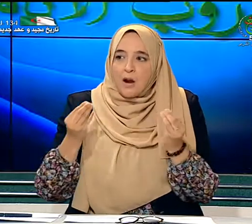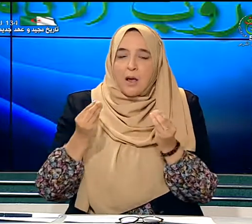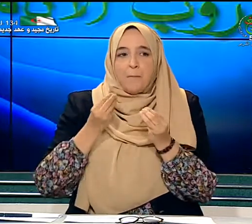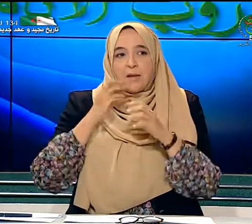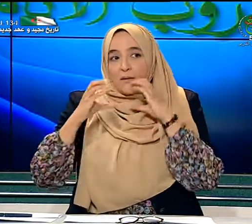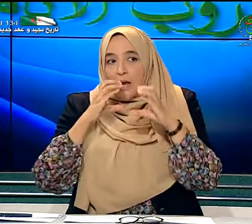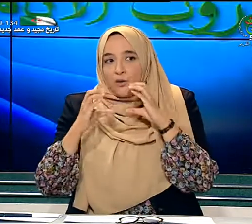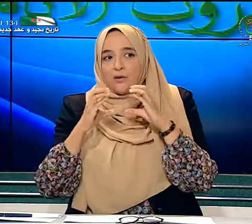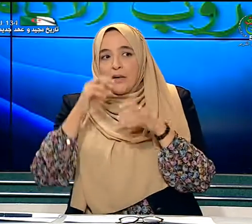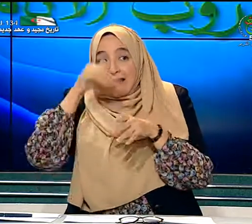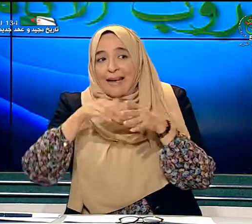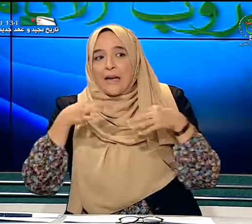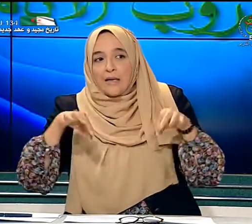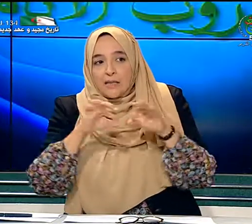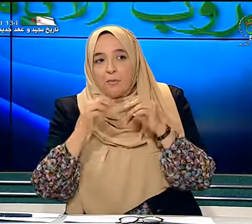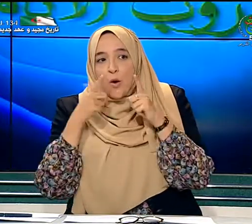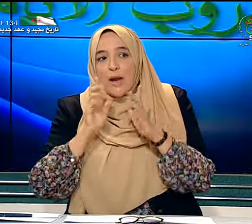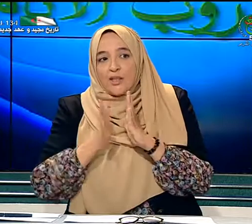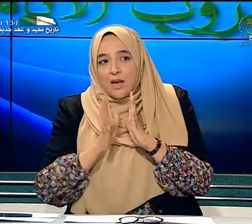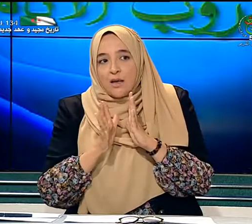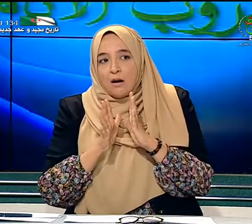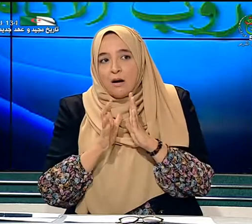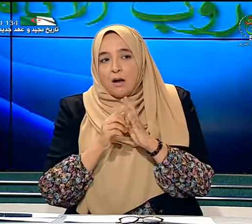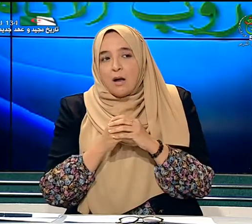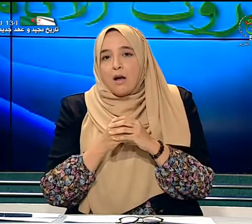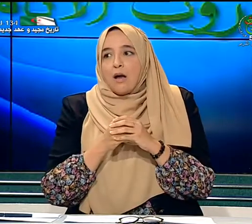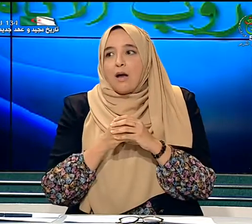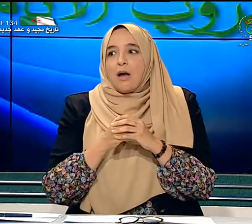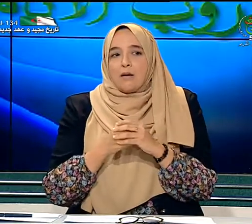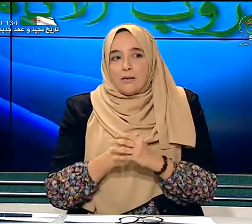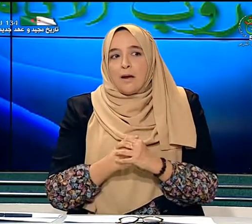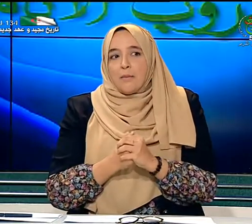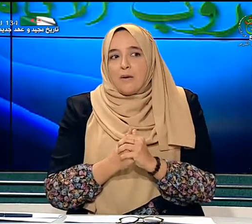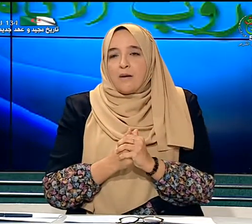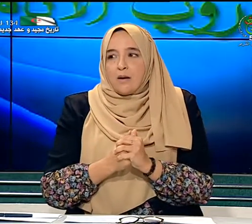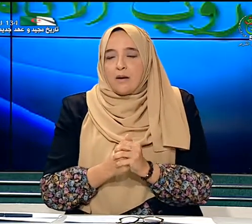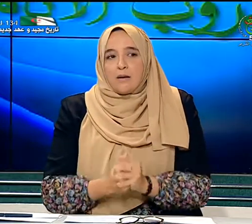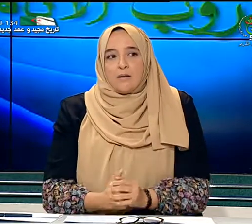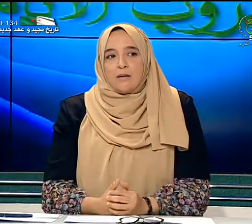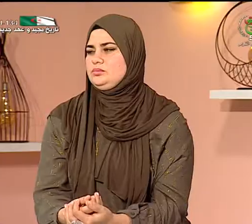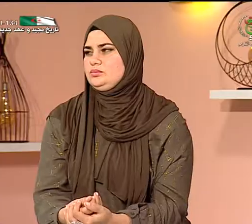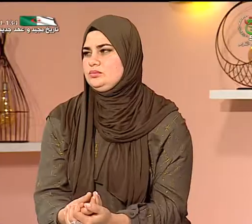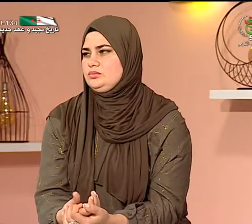من التحدث داخل القسم باللغة الإشارية نعم نعم حميدة